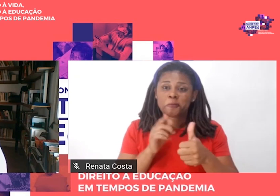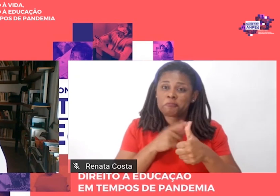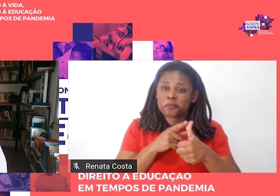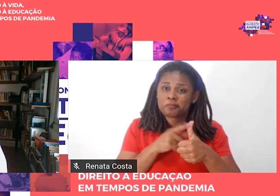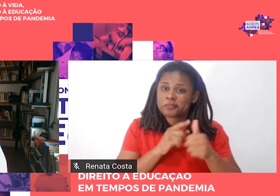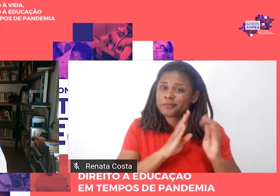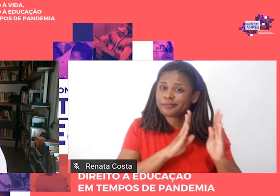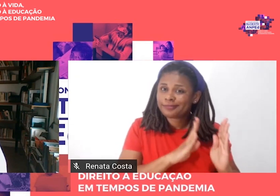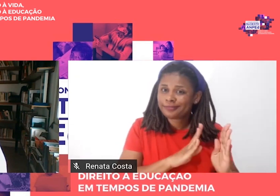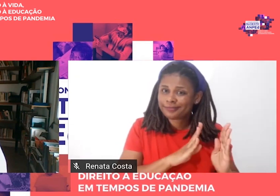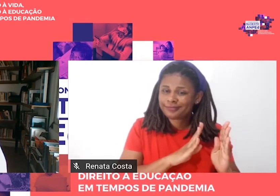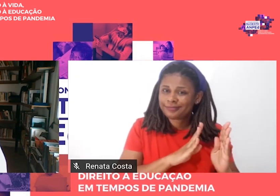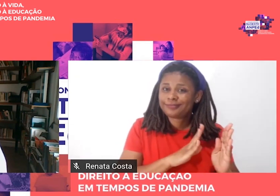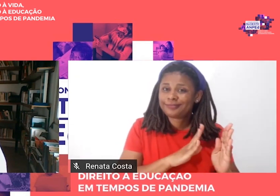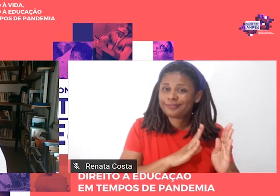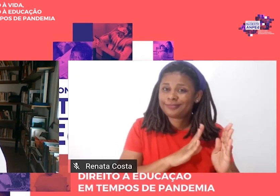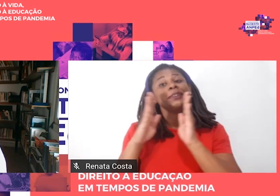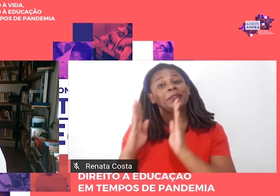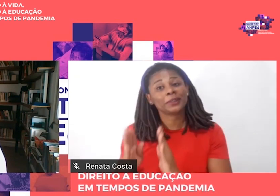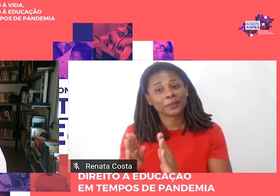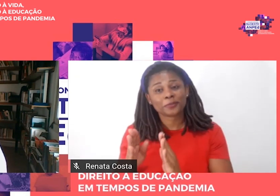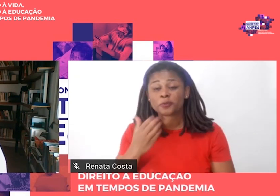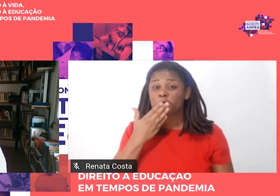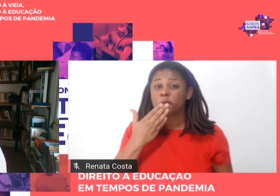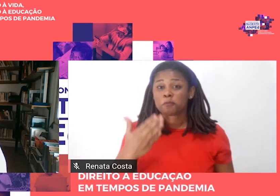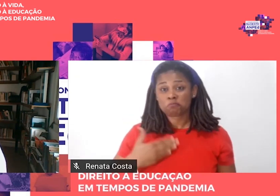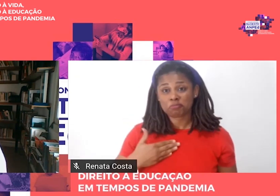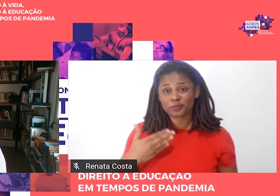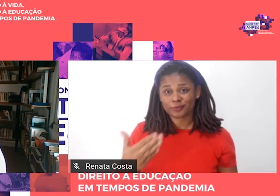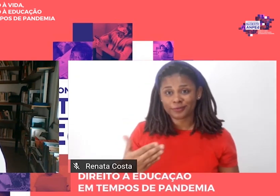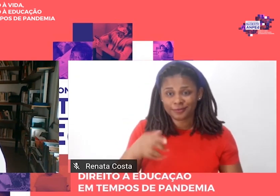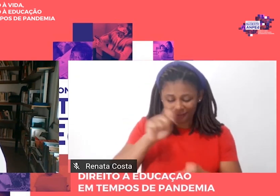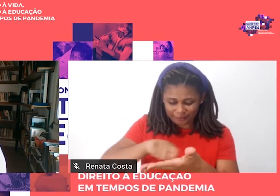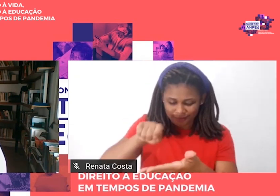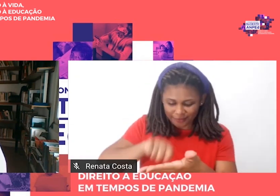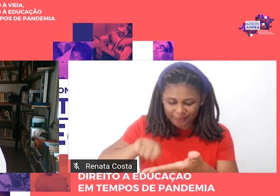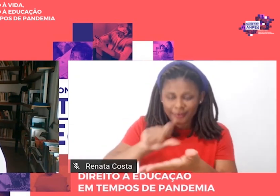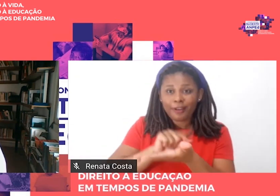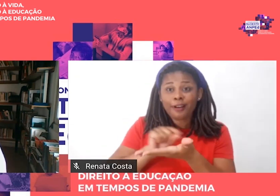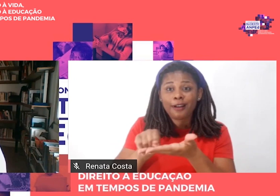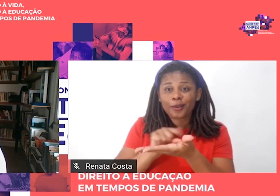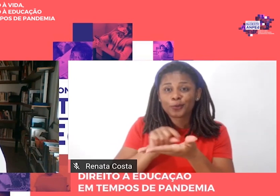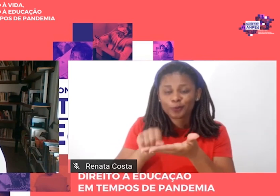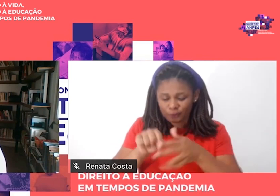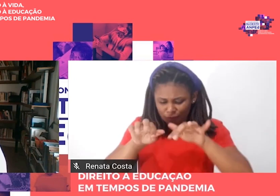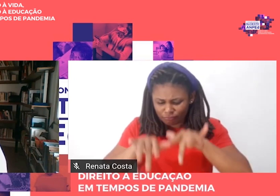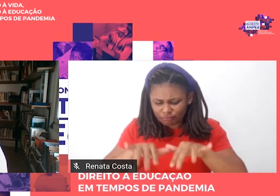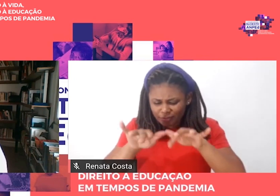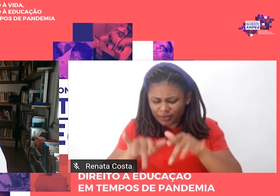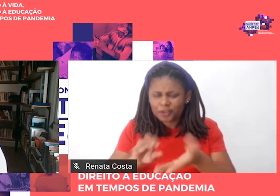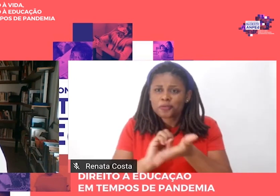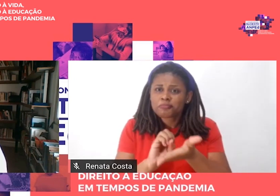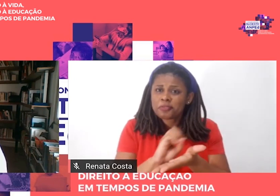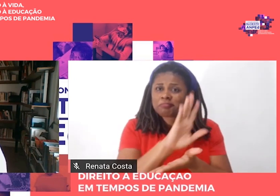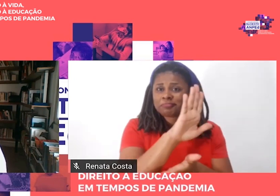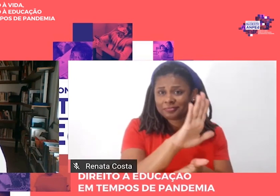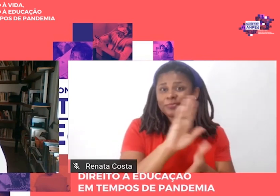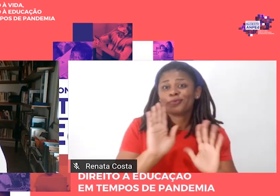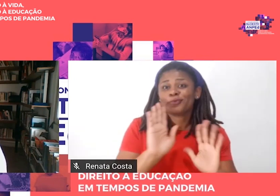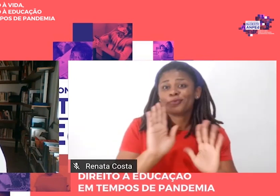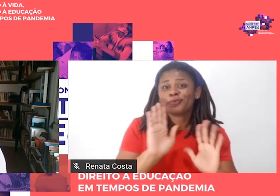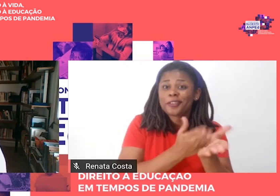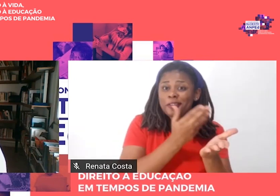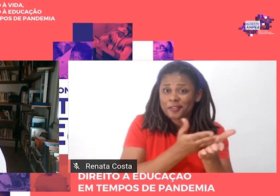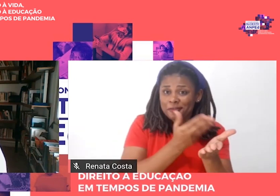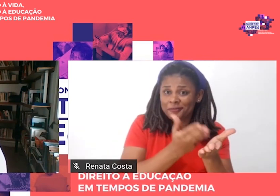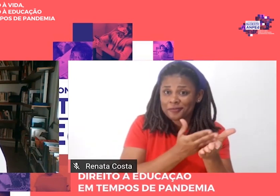Já quando me pedia um artigo eu escrevia o texto e encaminhava para a revista. No primeiro caso